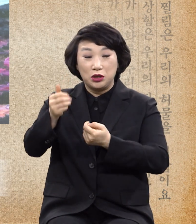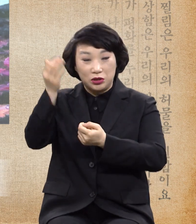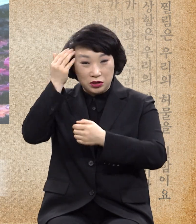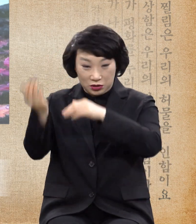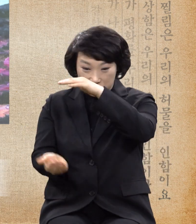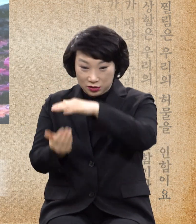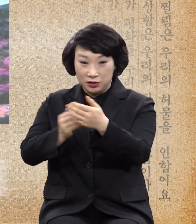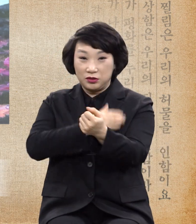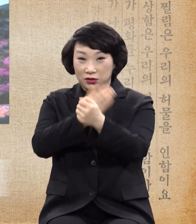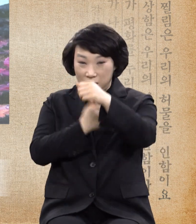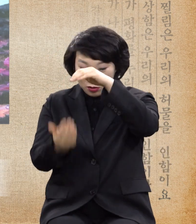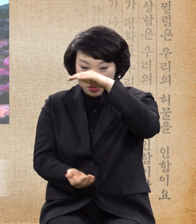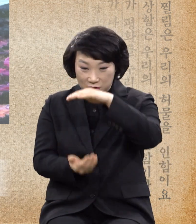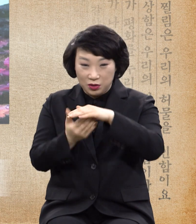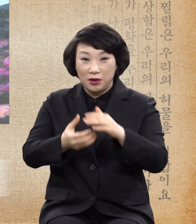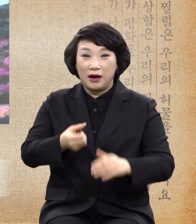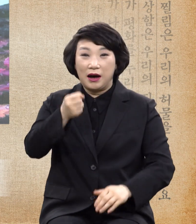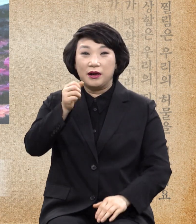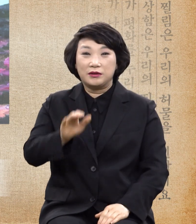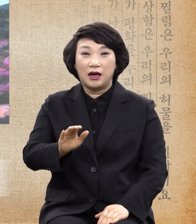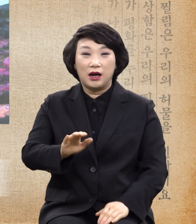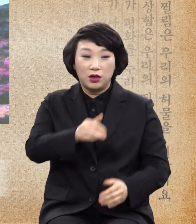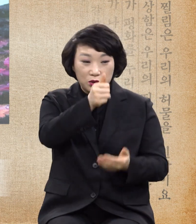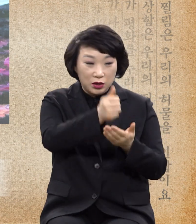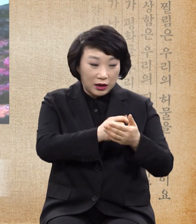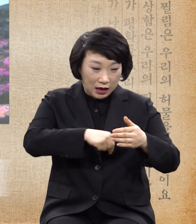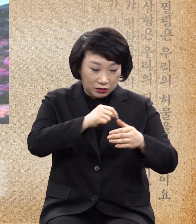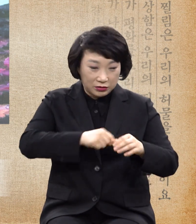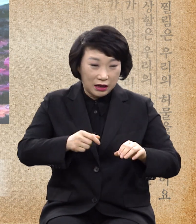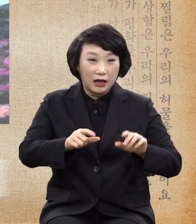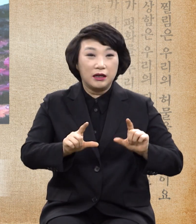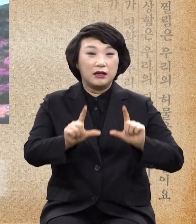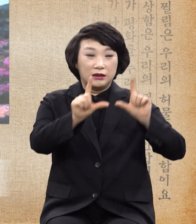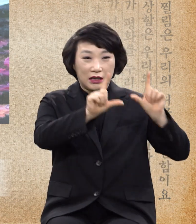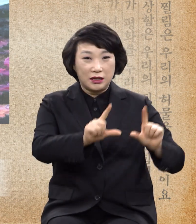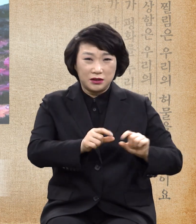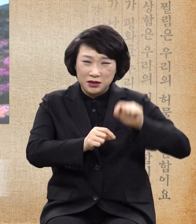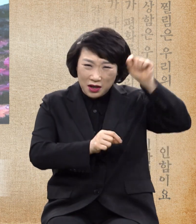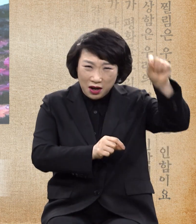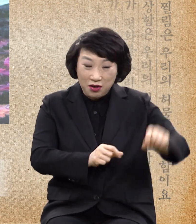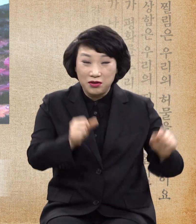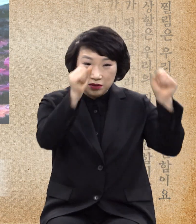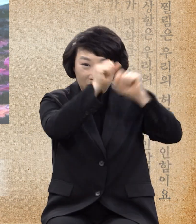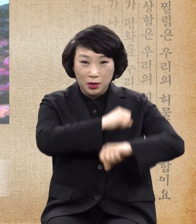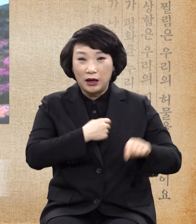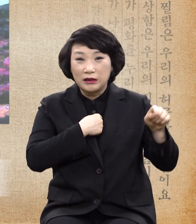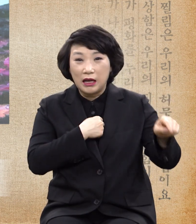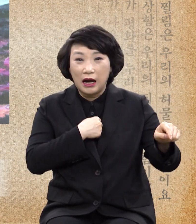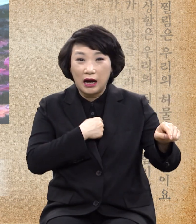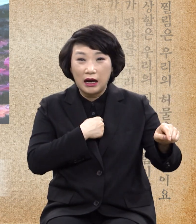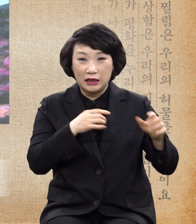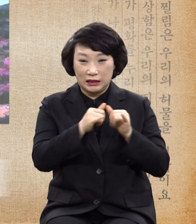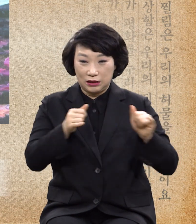전능하심을 죄 아래서 영원히 멸망할 인류를